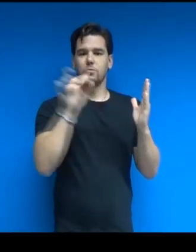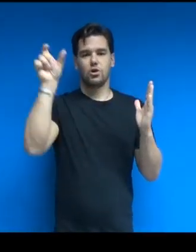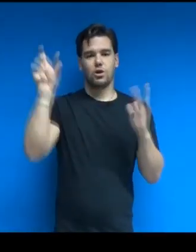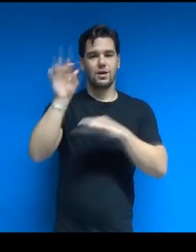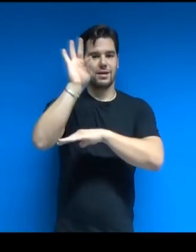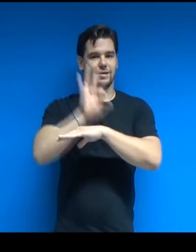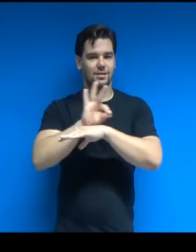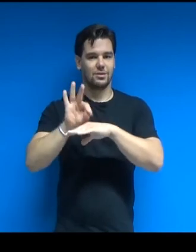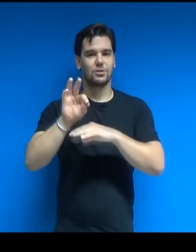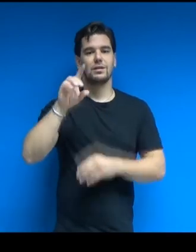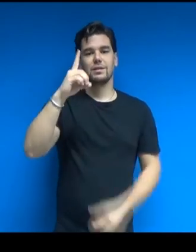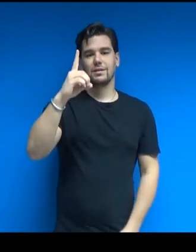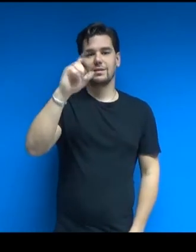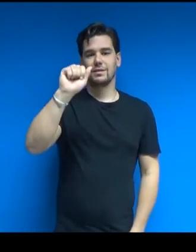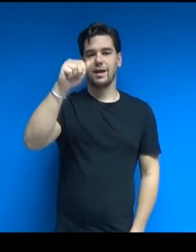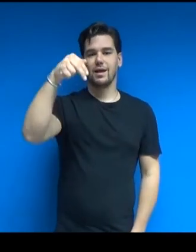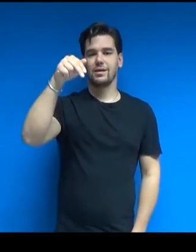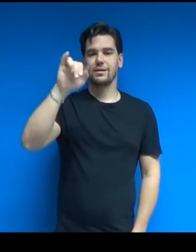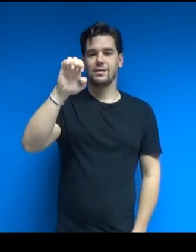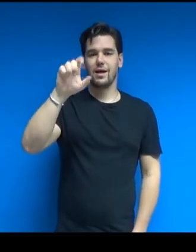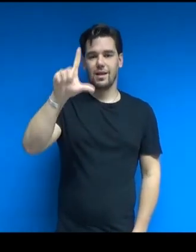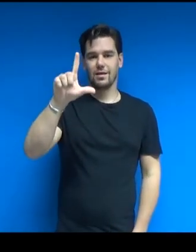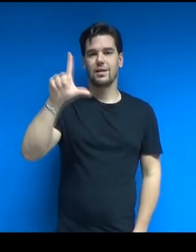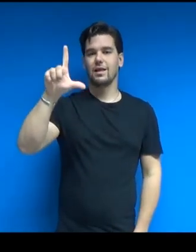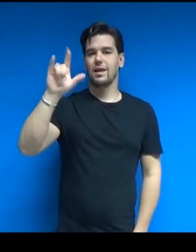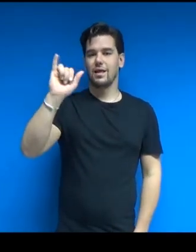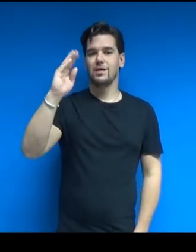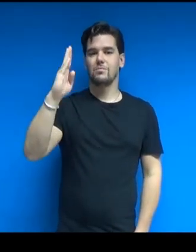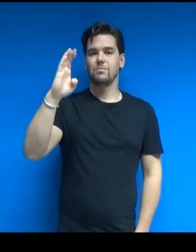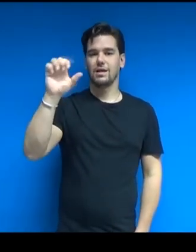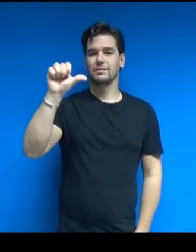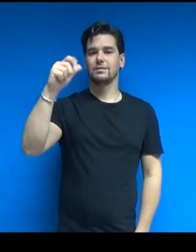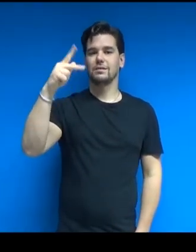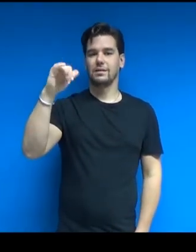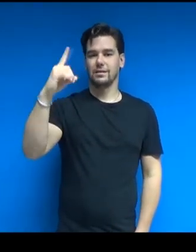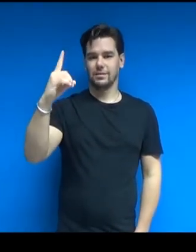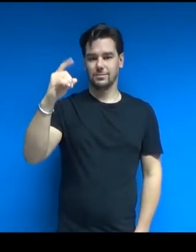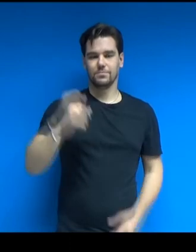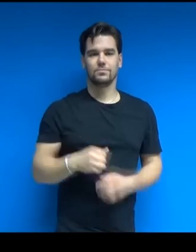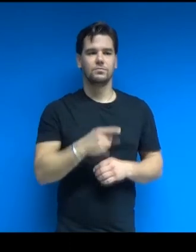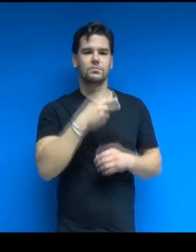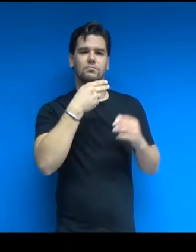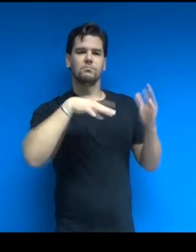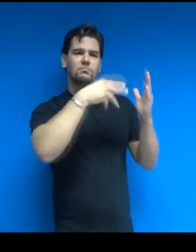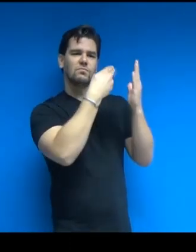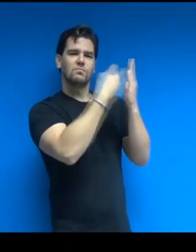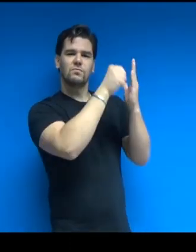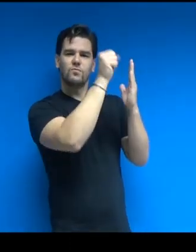particolare voluta dall'archistar statunitense, il quale, cedendo a diverse